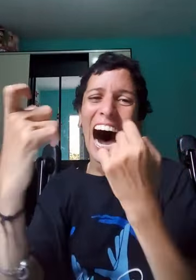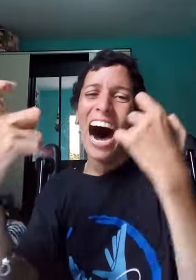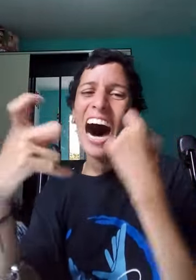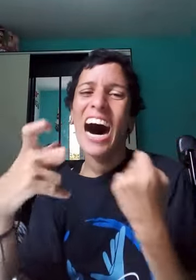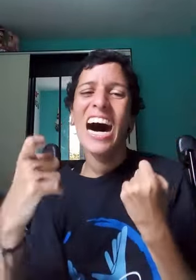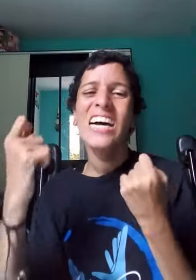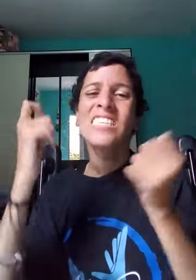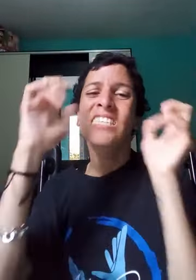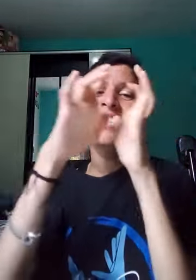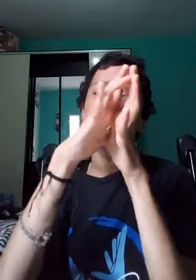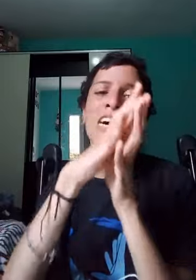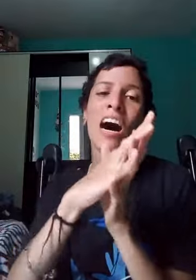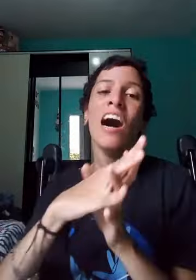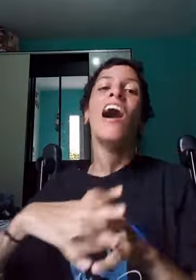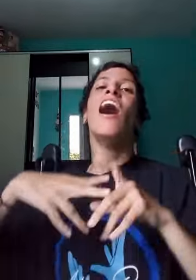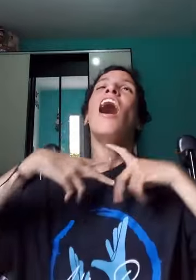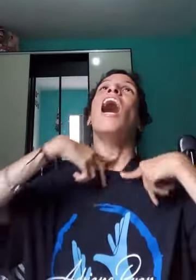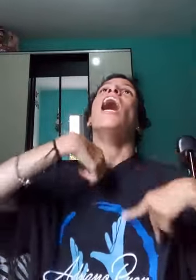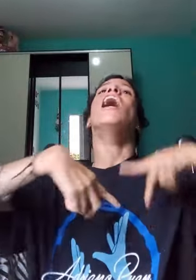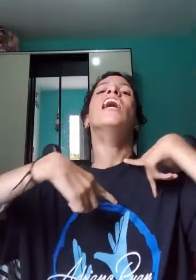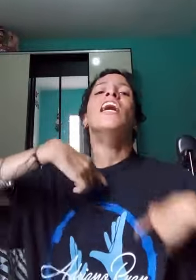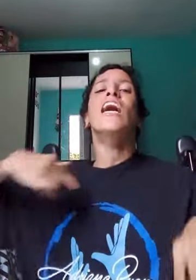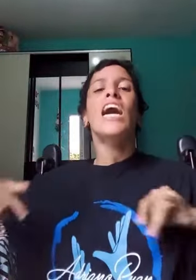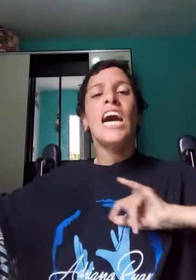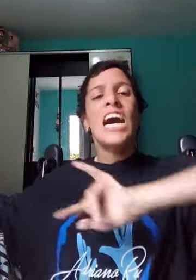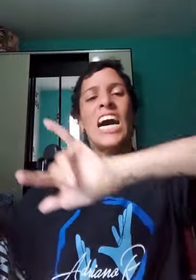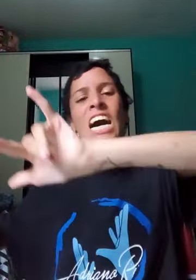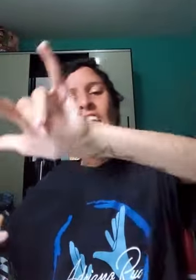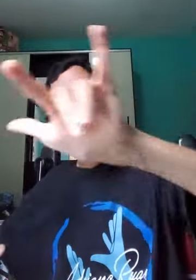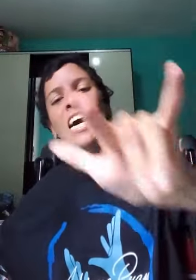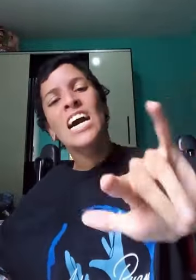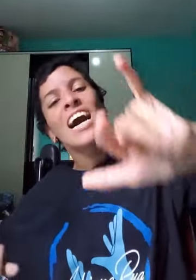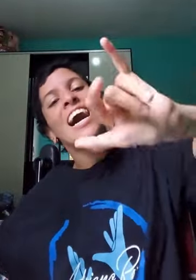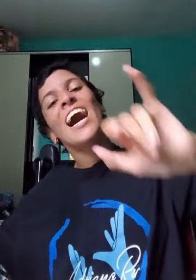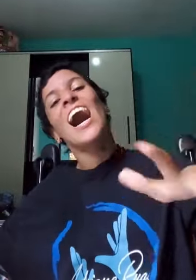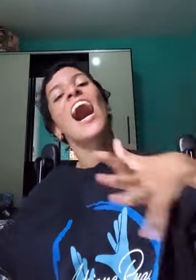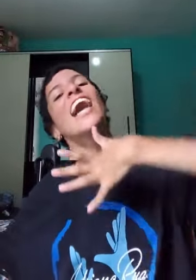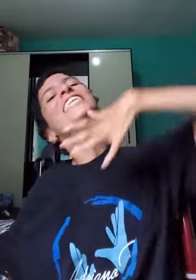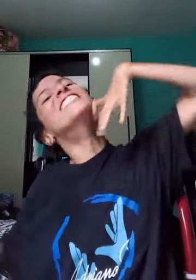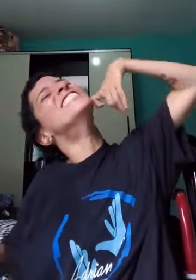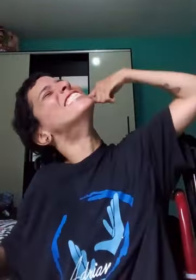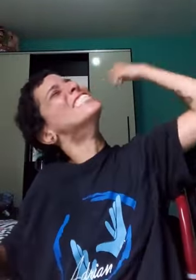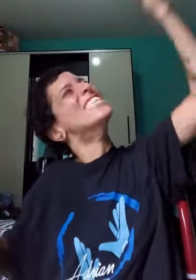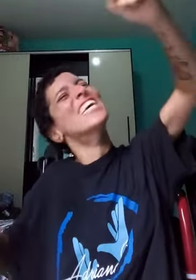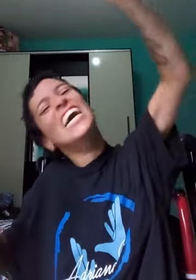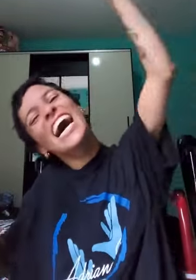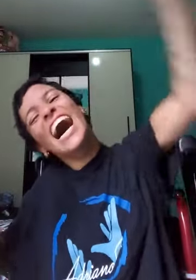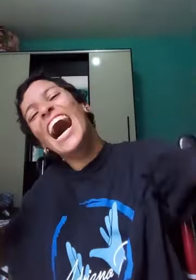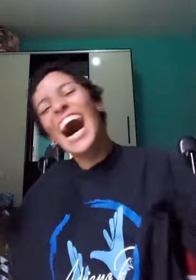Vem, que a sede de te amar me faz melhor